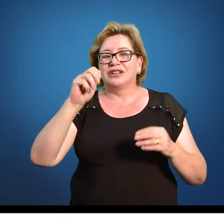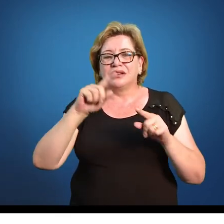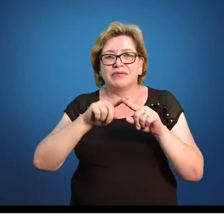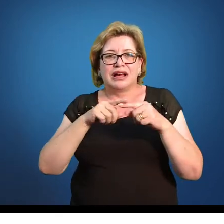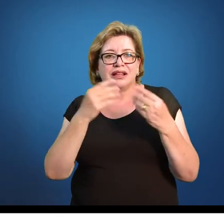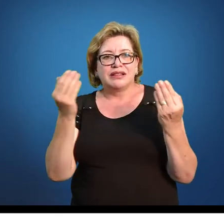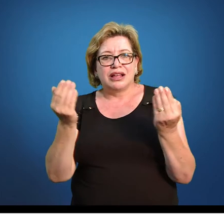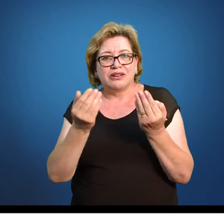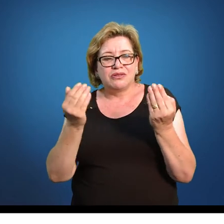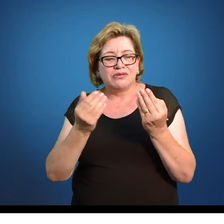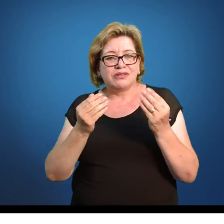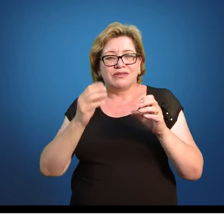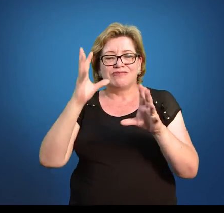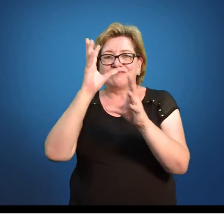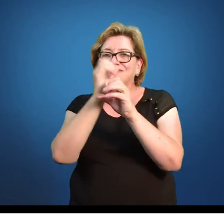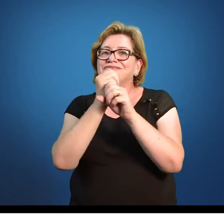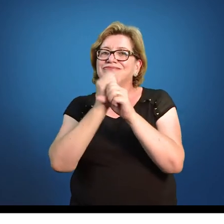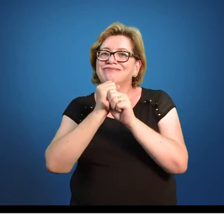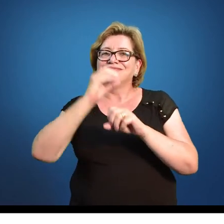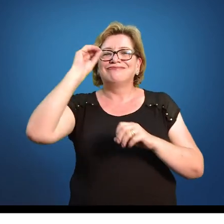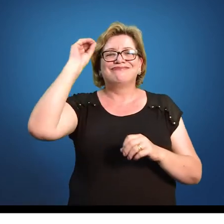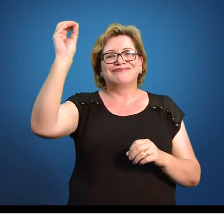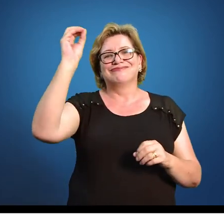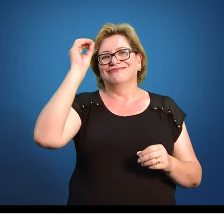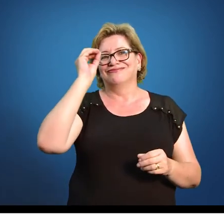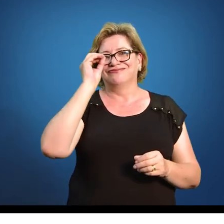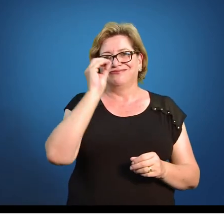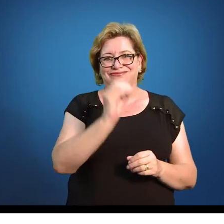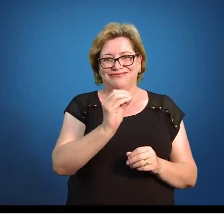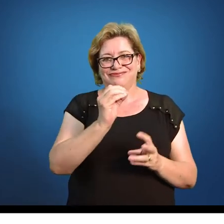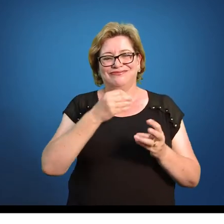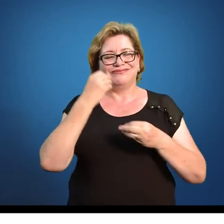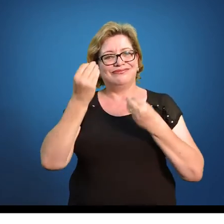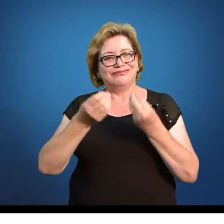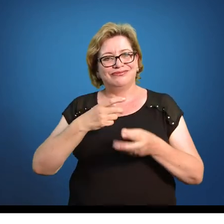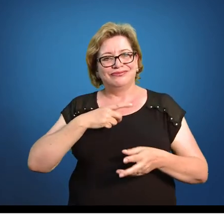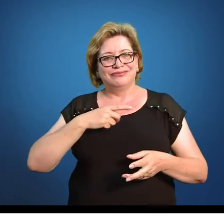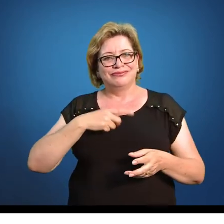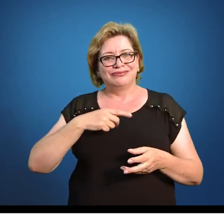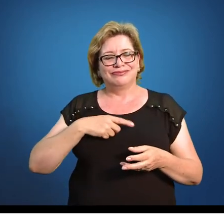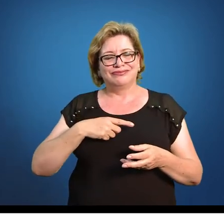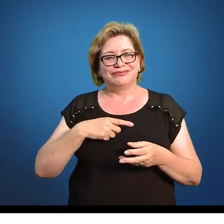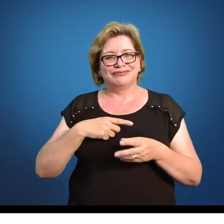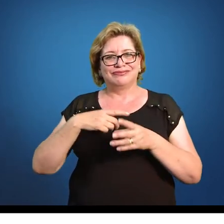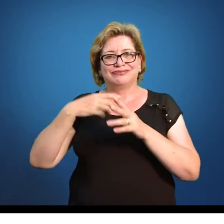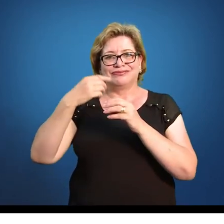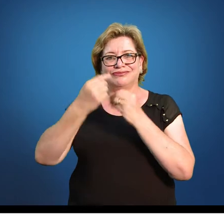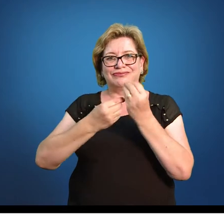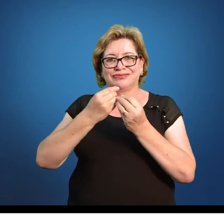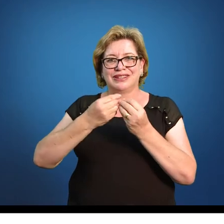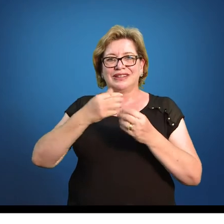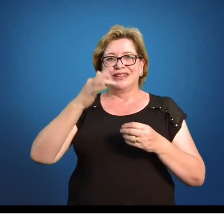que agora a gente vai trabalhar com as porcentagens. Então, nós vamos ter lá a nossa frequência